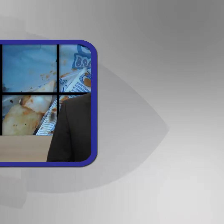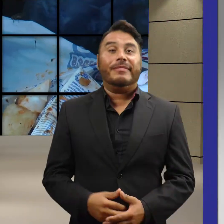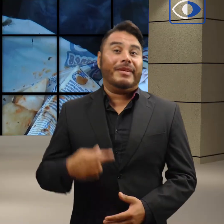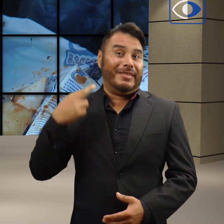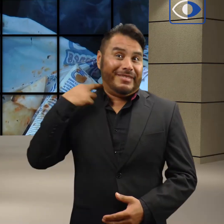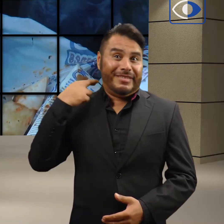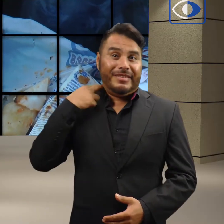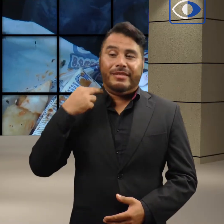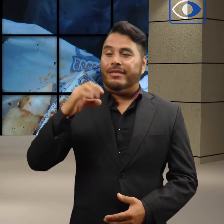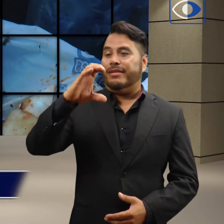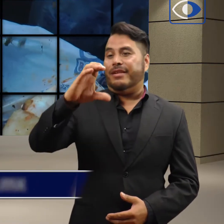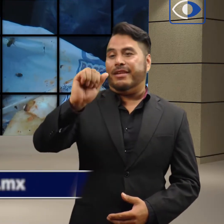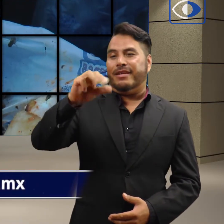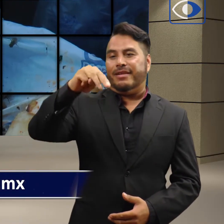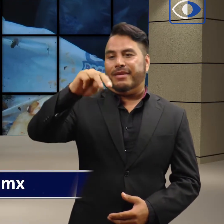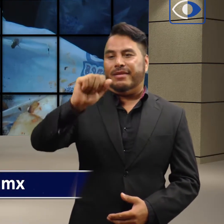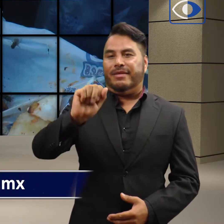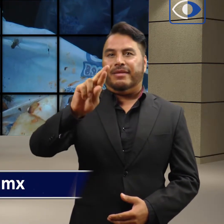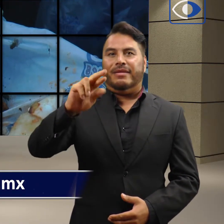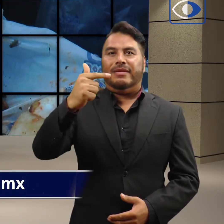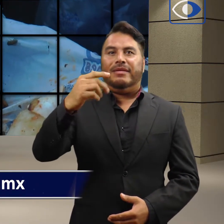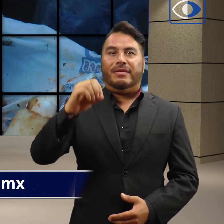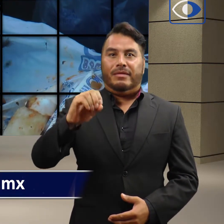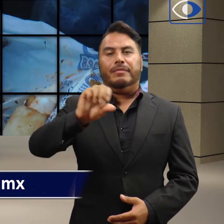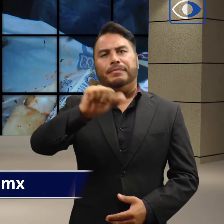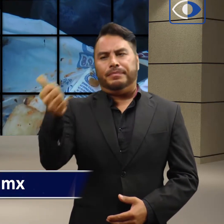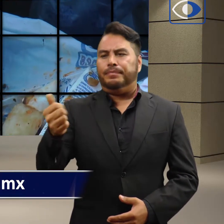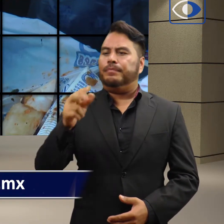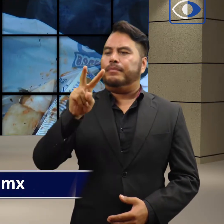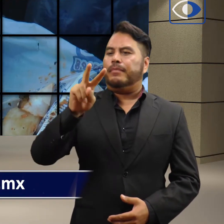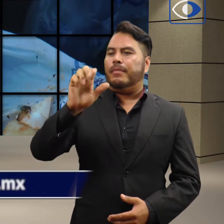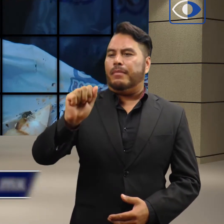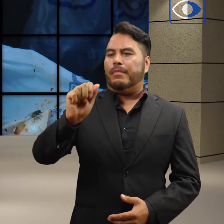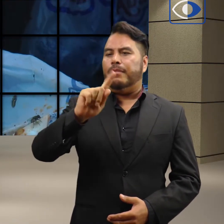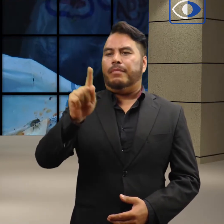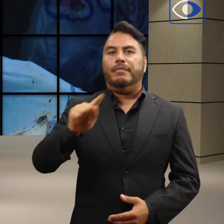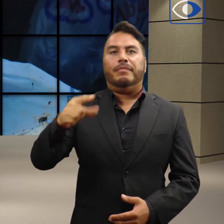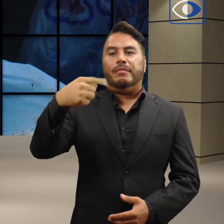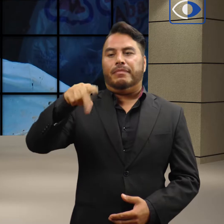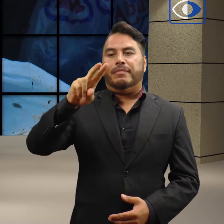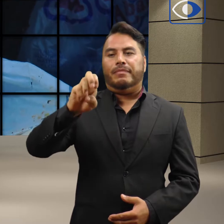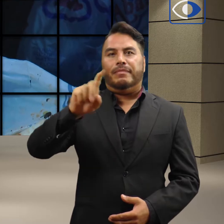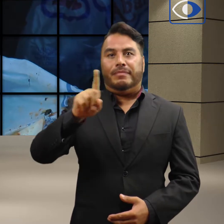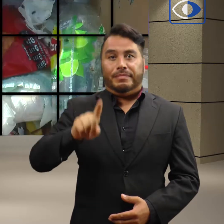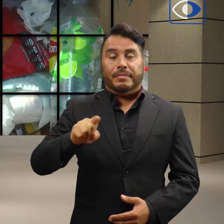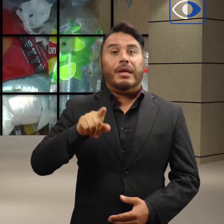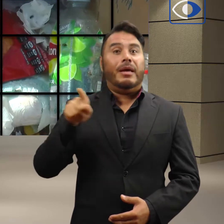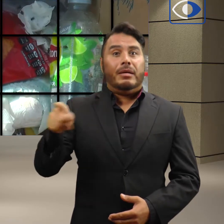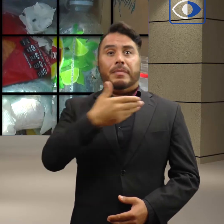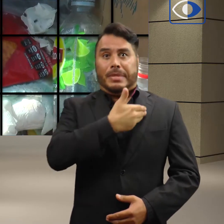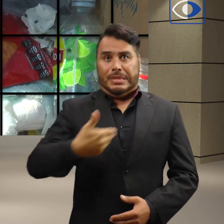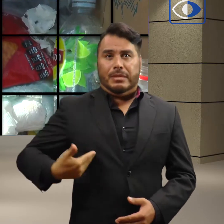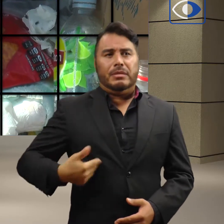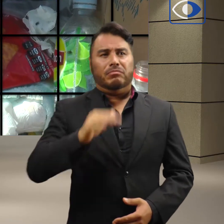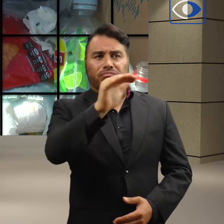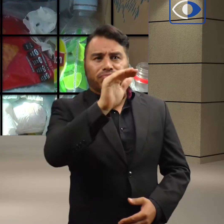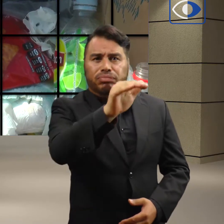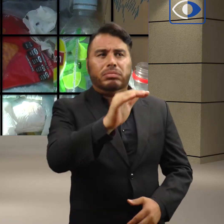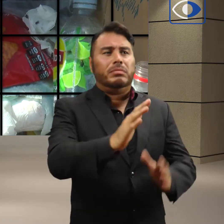Los regidores Jorge Camargo Villa y Cristian Vázquez González exhortaron al presidente municipal a atender la problemática